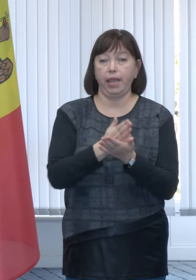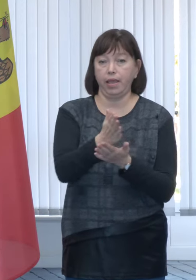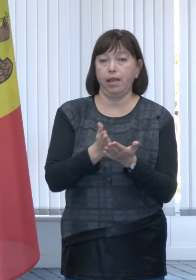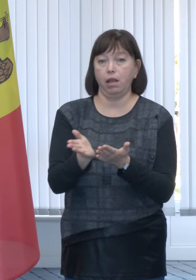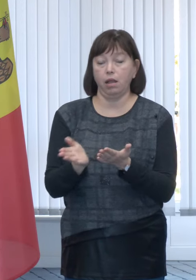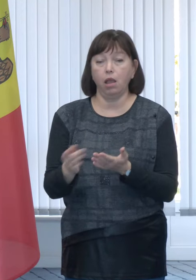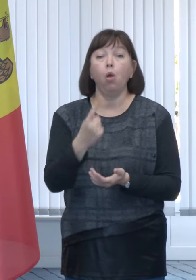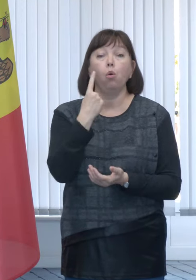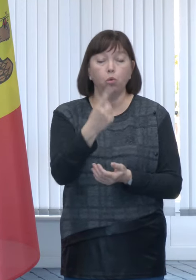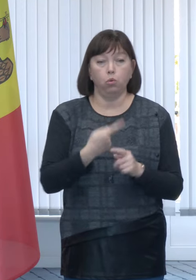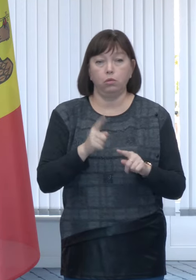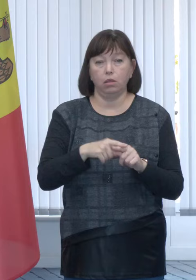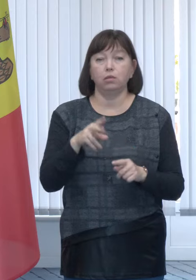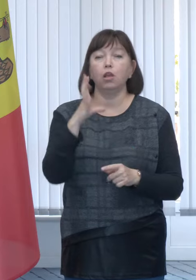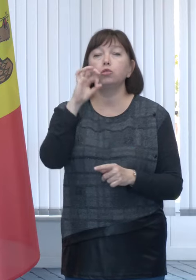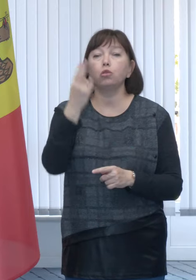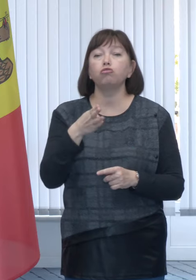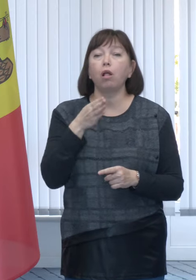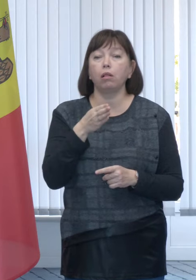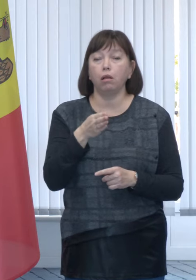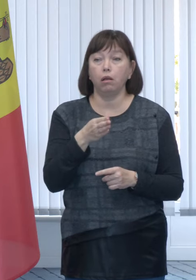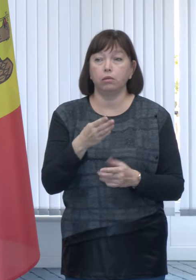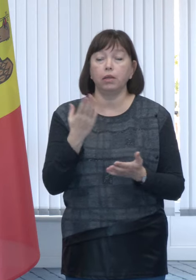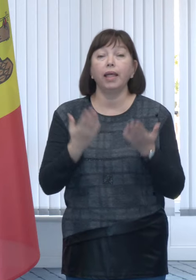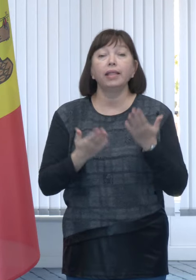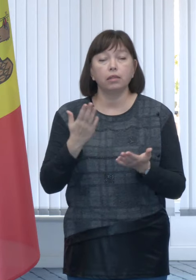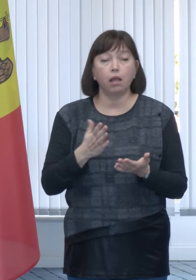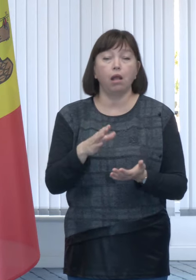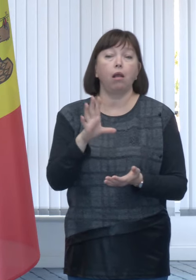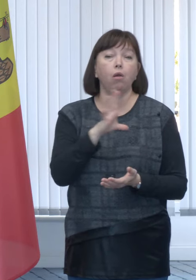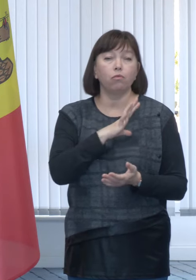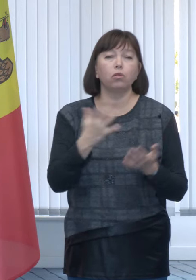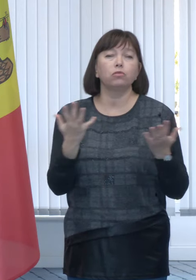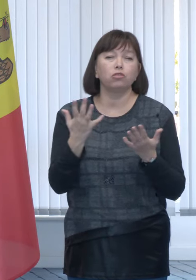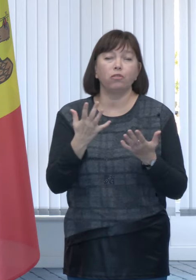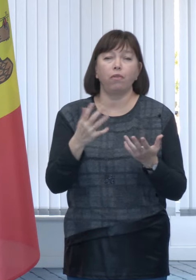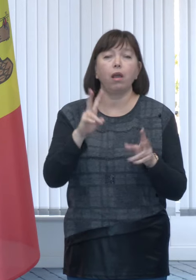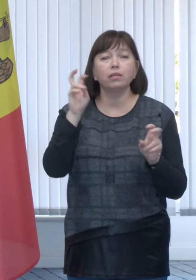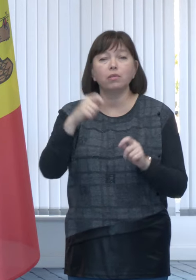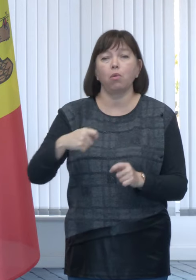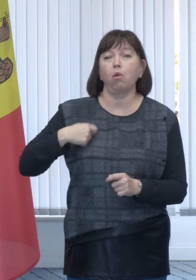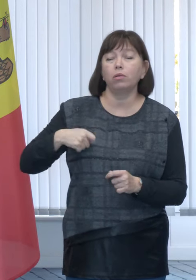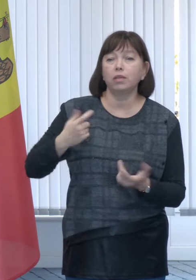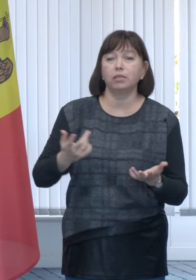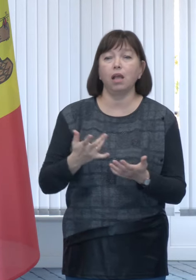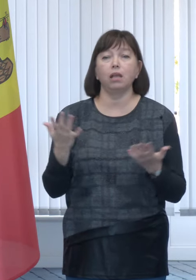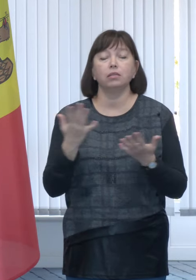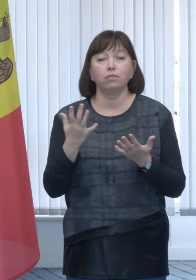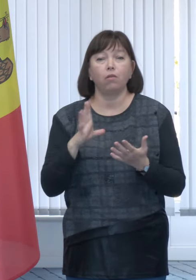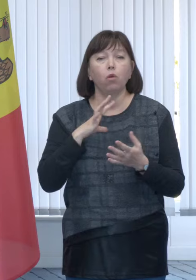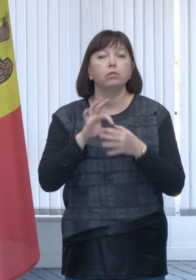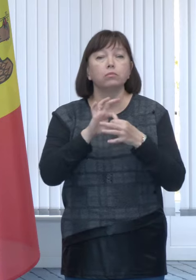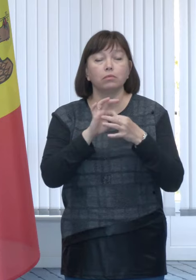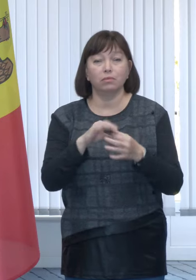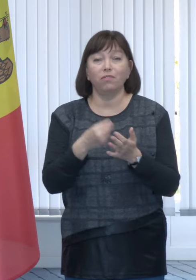Unul este cardul social. Dacă ați beneficiat de orice tip de indemnizație, ați avut orice interacțiune